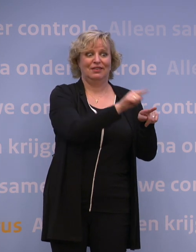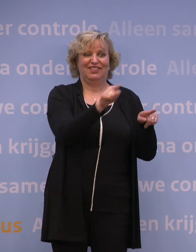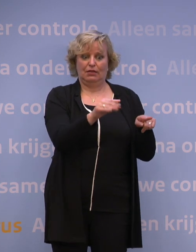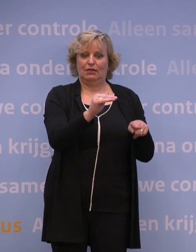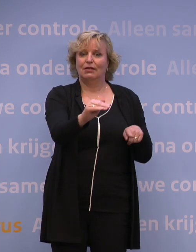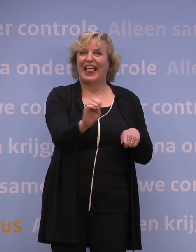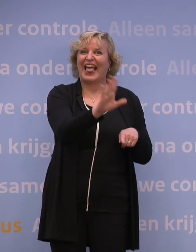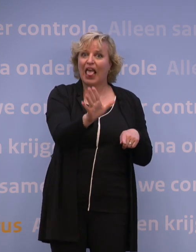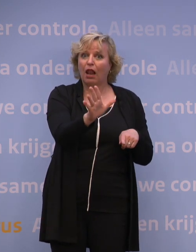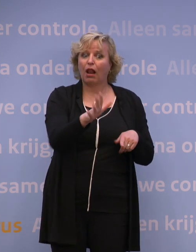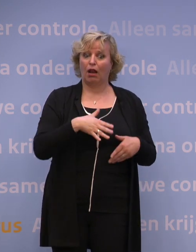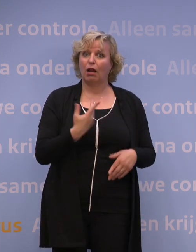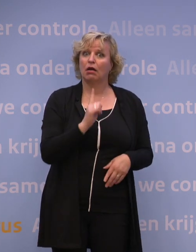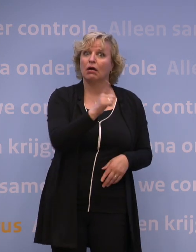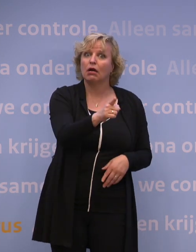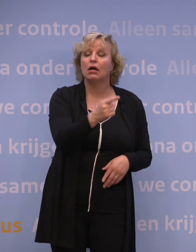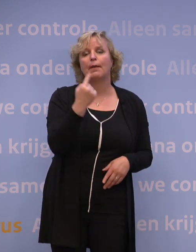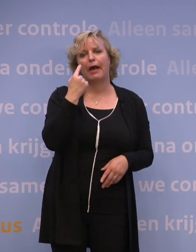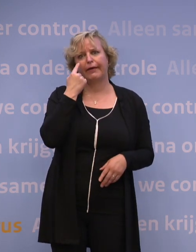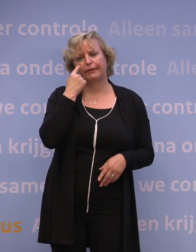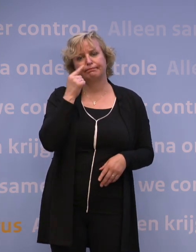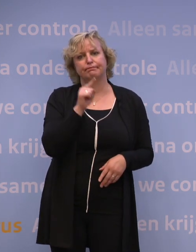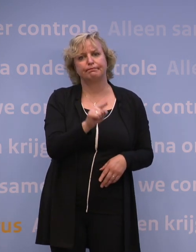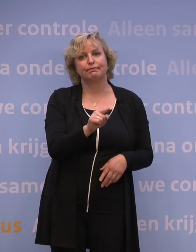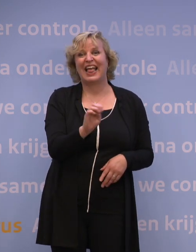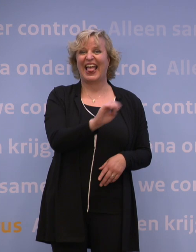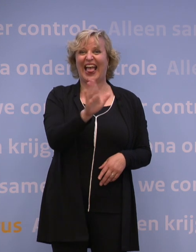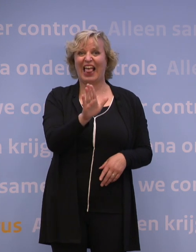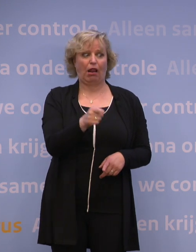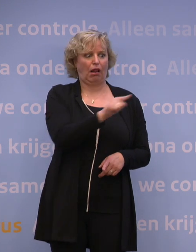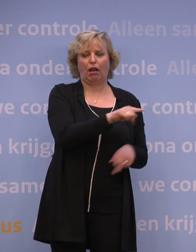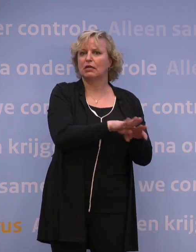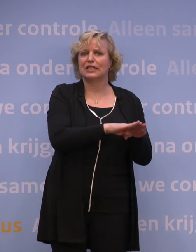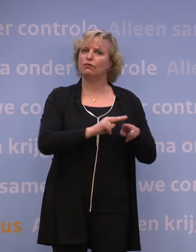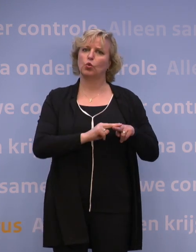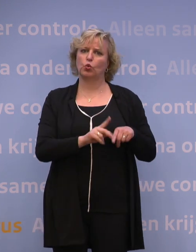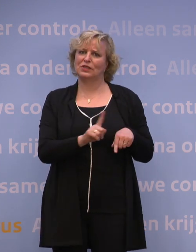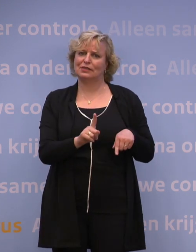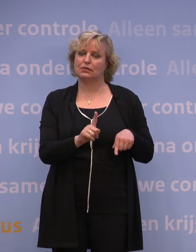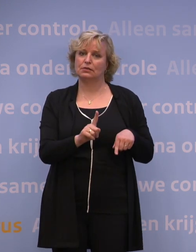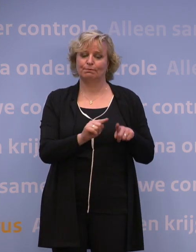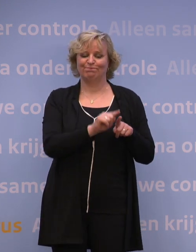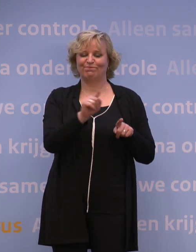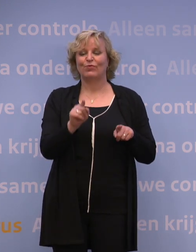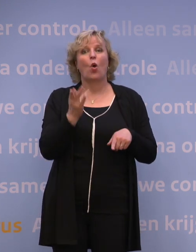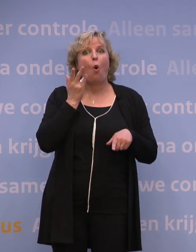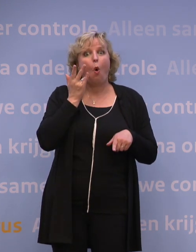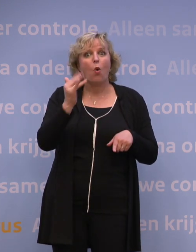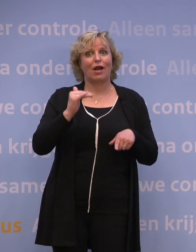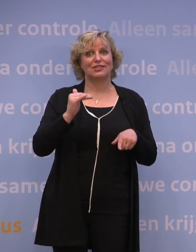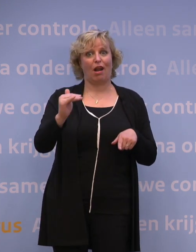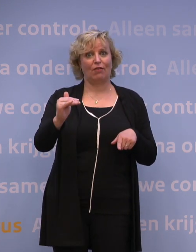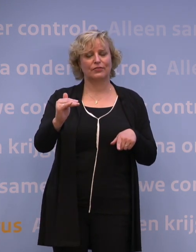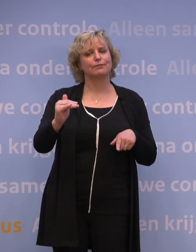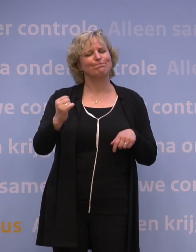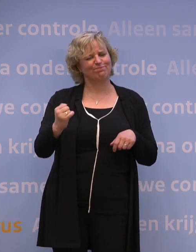staat, dan kun je er naartoe. Maar let dan wel op, want geel is geen groen. En naar een oranje land reis je alleen als het